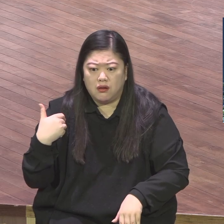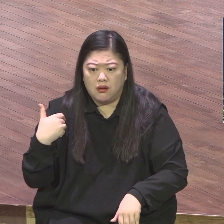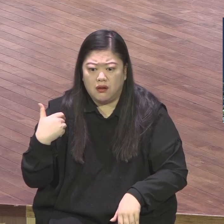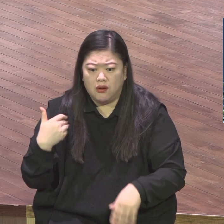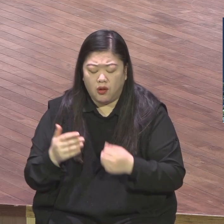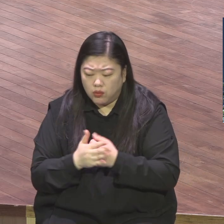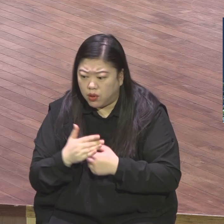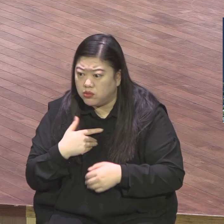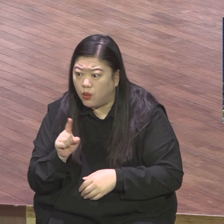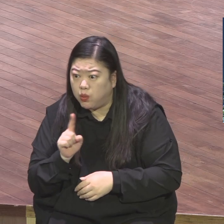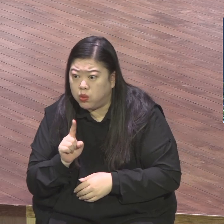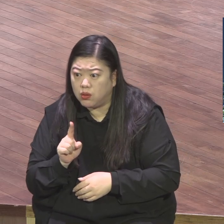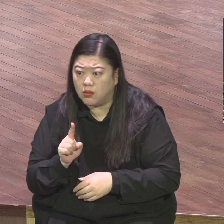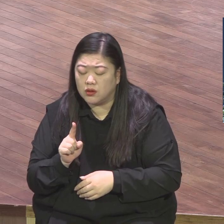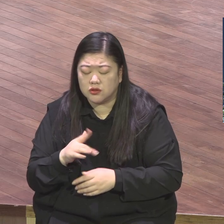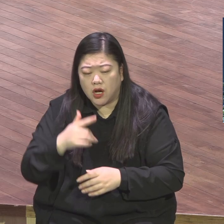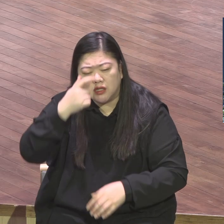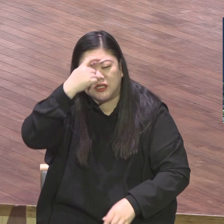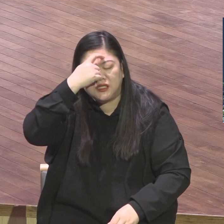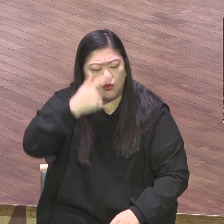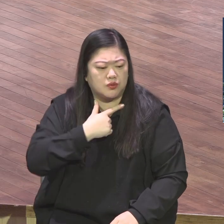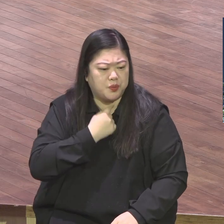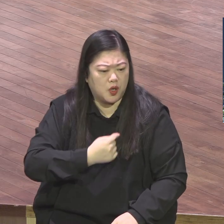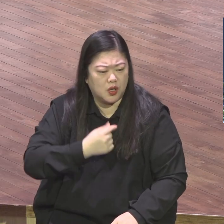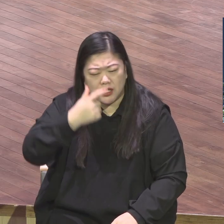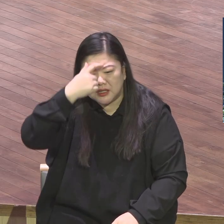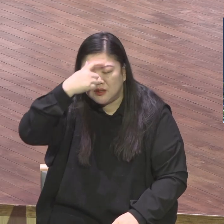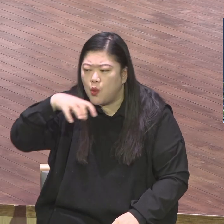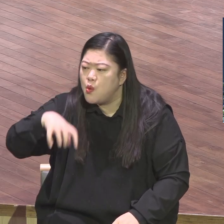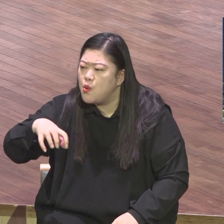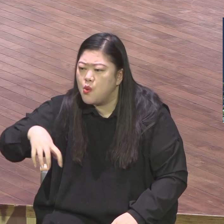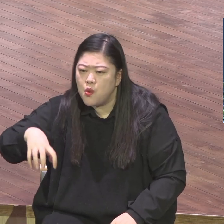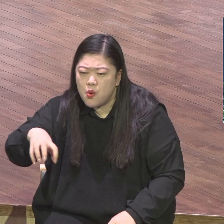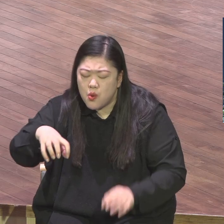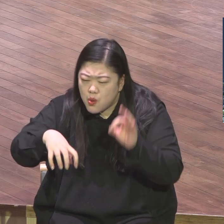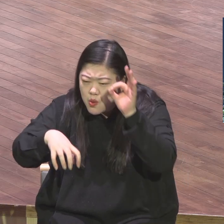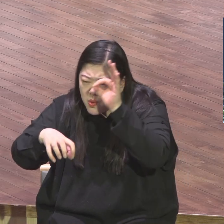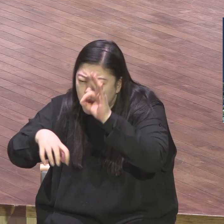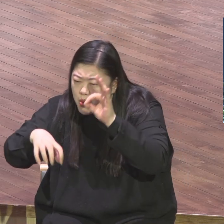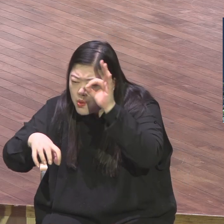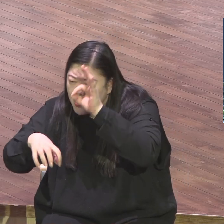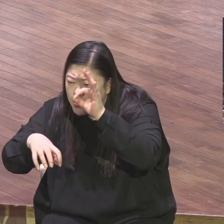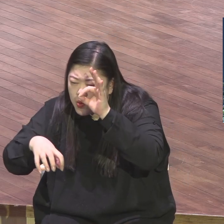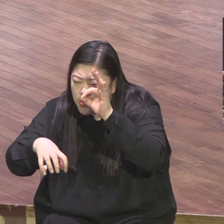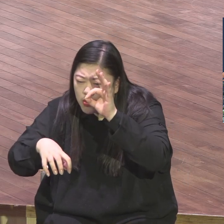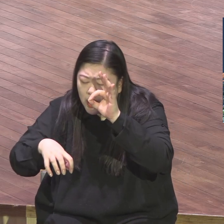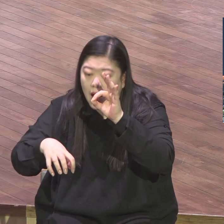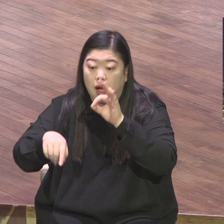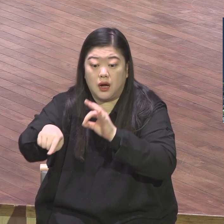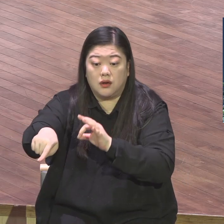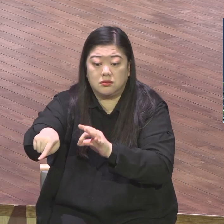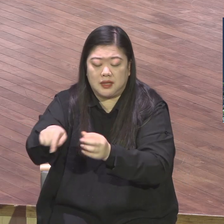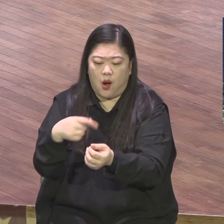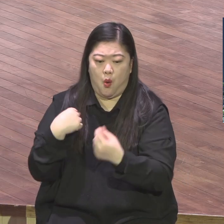기도처가 있는가 하여 기도처를 찾고 있는데 가다 보니까 빨래터가 있어. 빨래터에